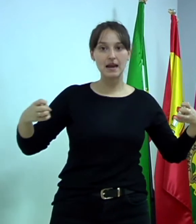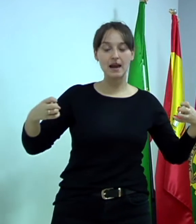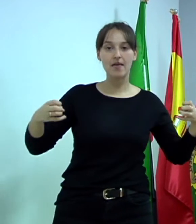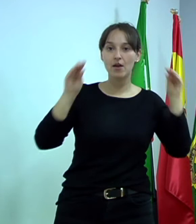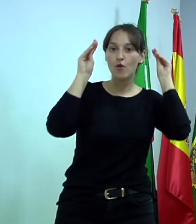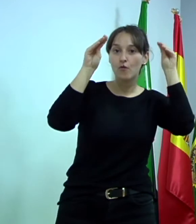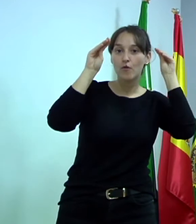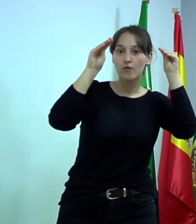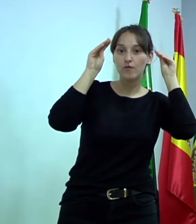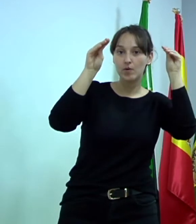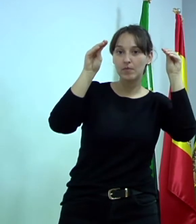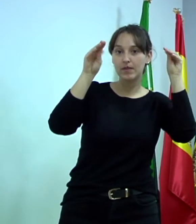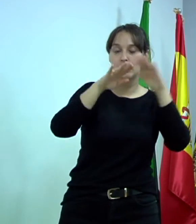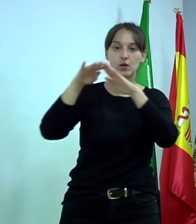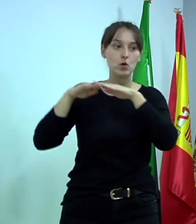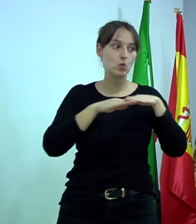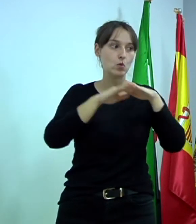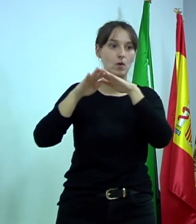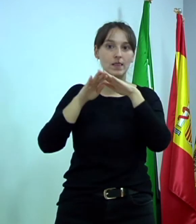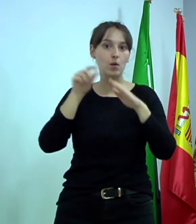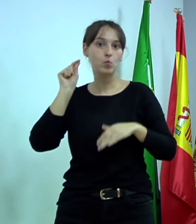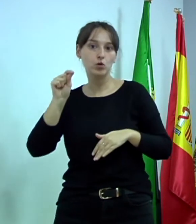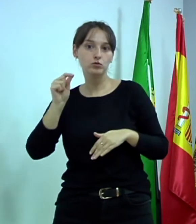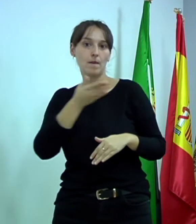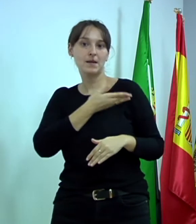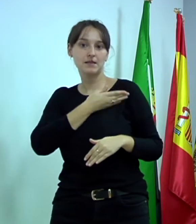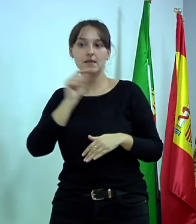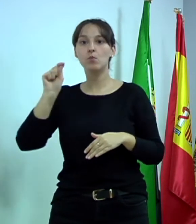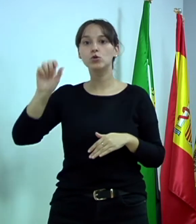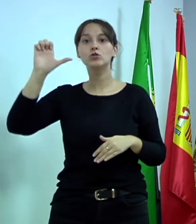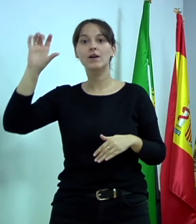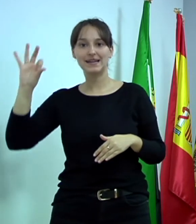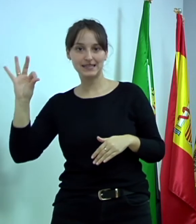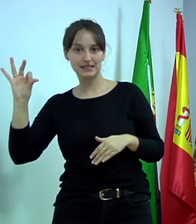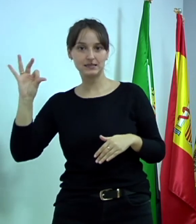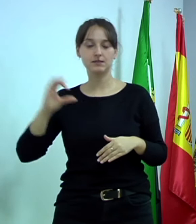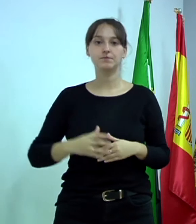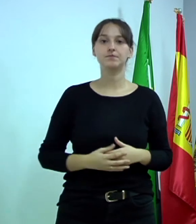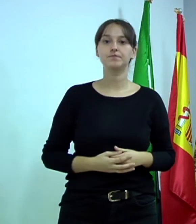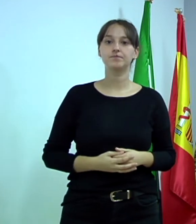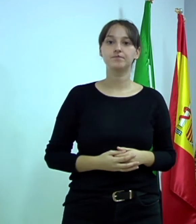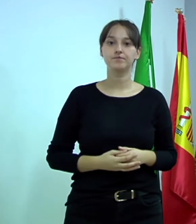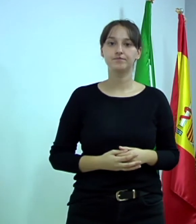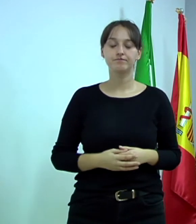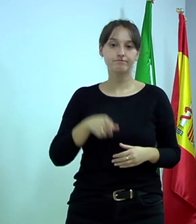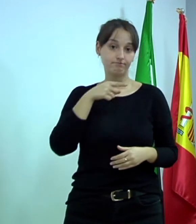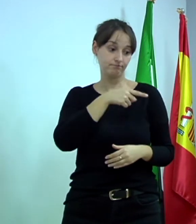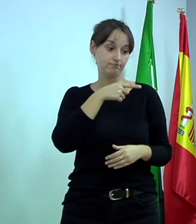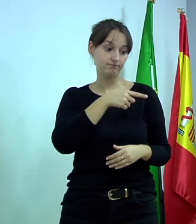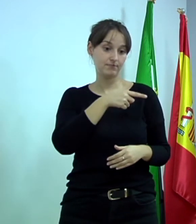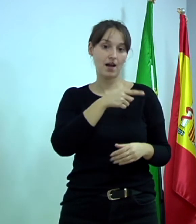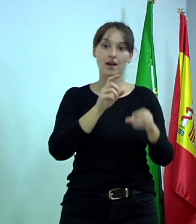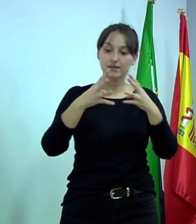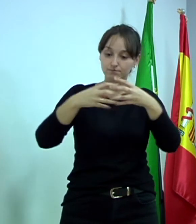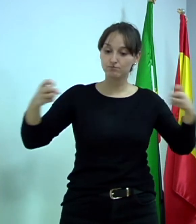formacionigualdad.plasencia.es, ¿vale? Formacionigualdad.plasencia.es. Y ahí será donde